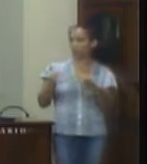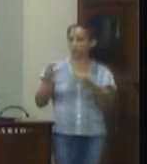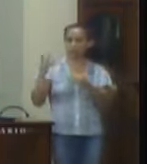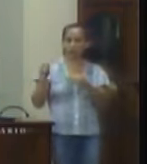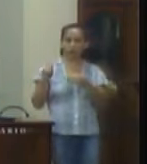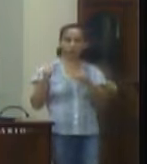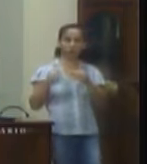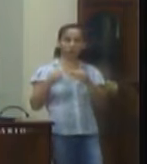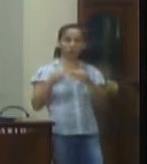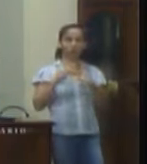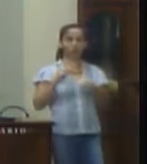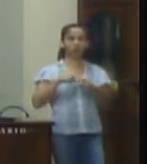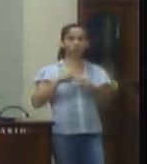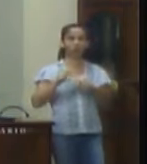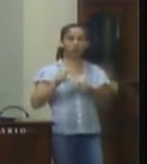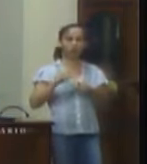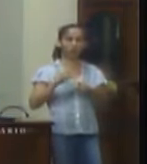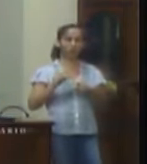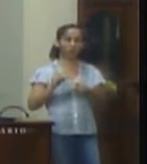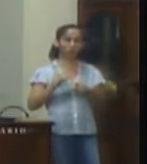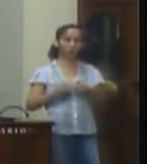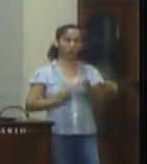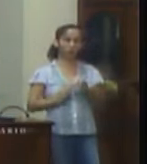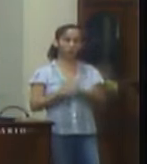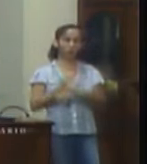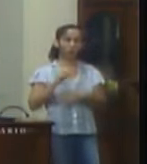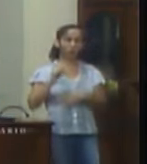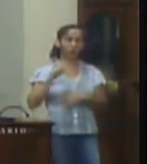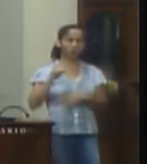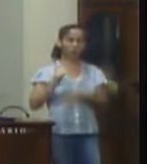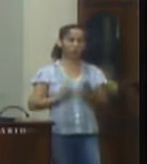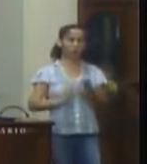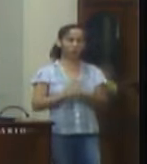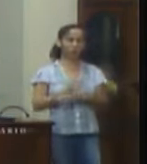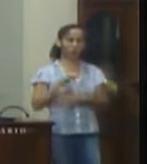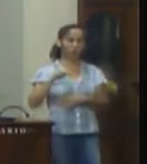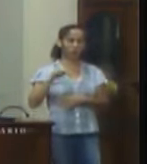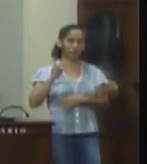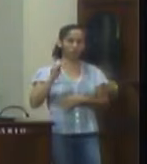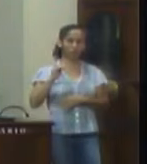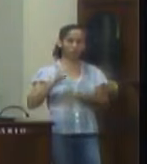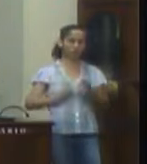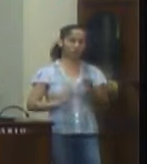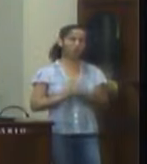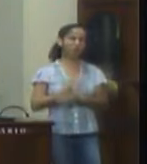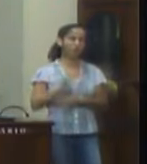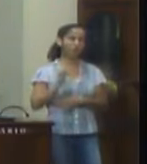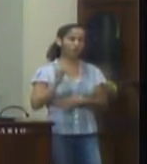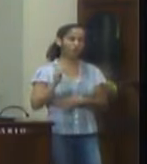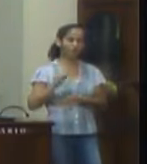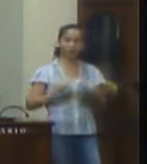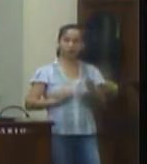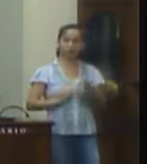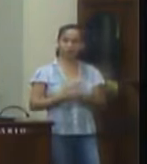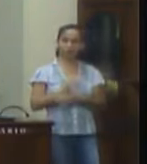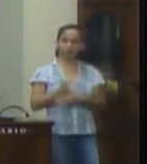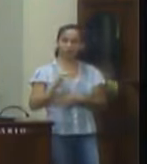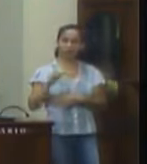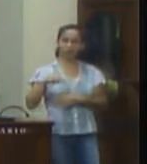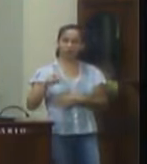doutor saulo deus de nogueira aprova fabiano e vasconcelos vereador fabio antônio